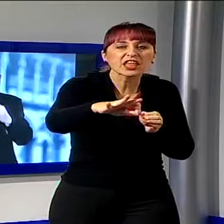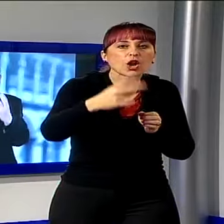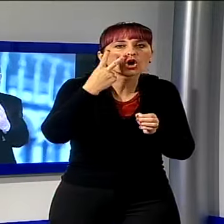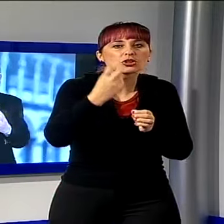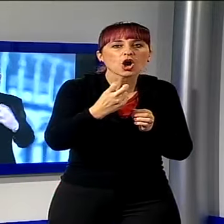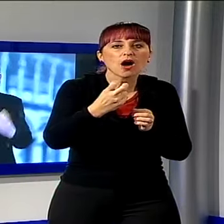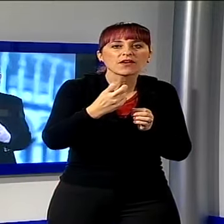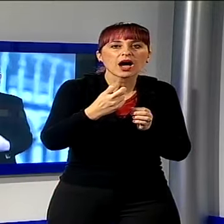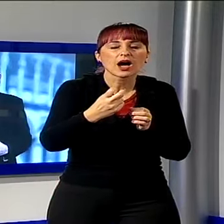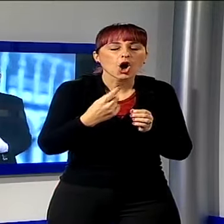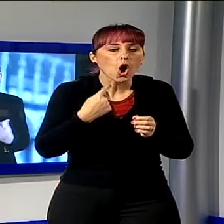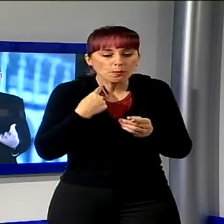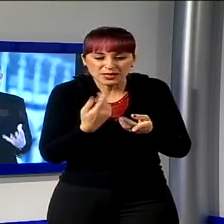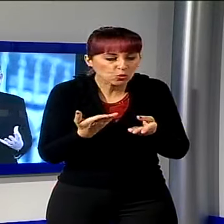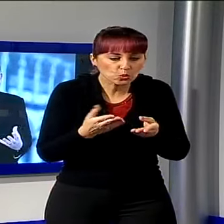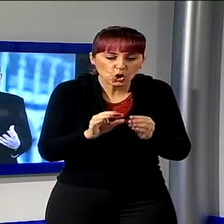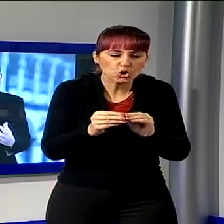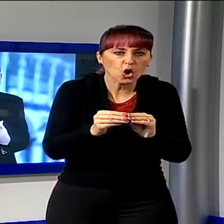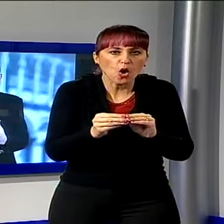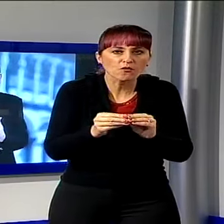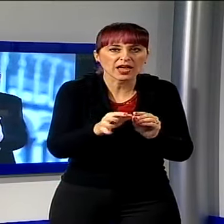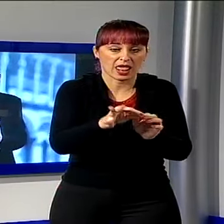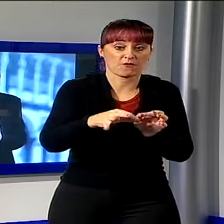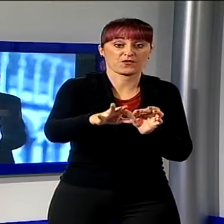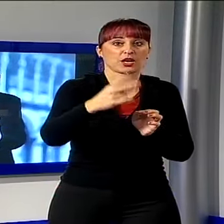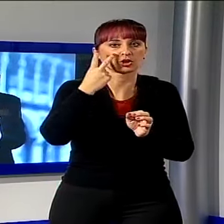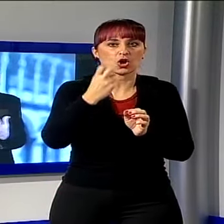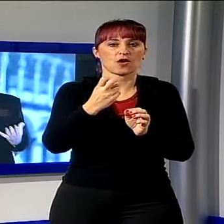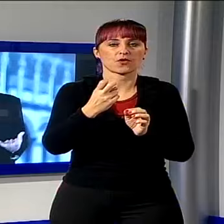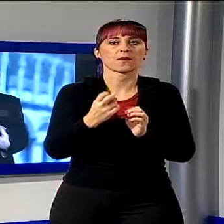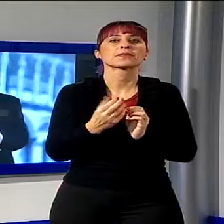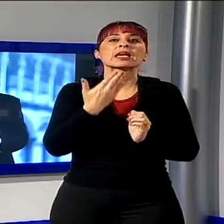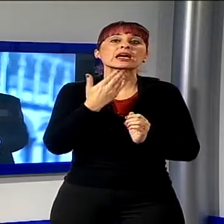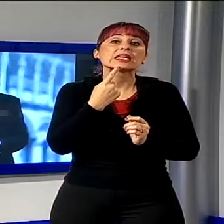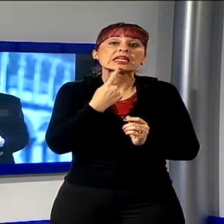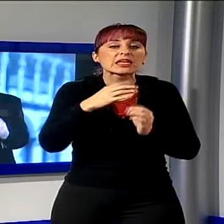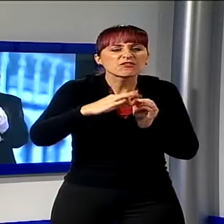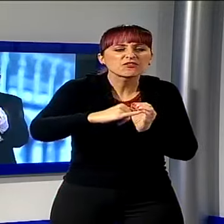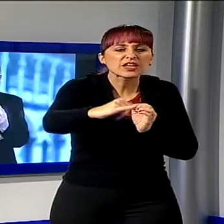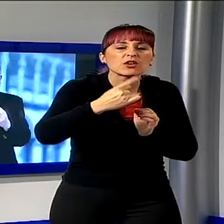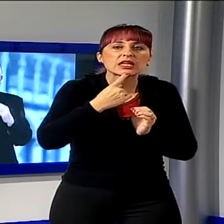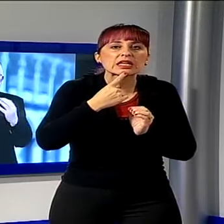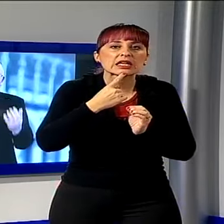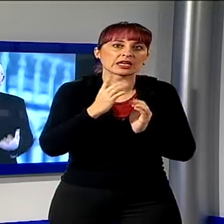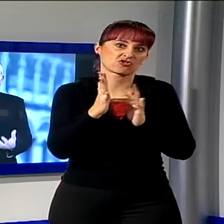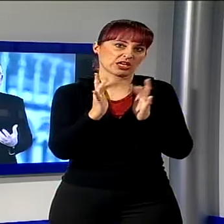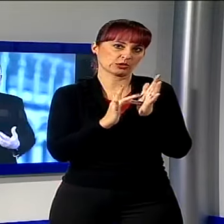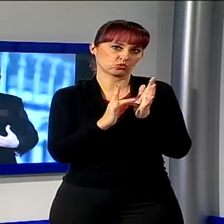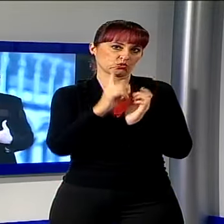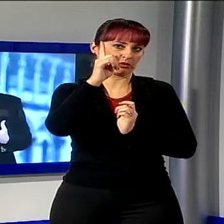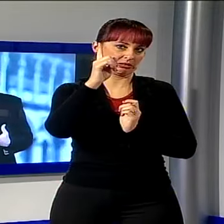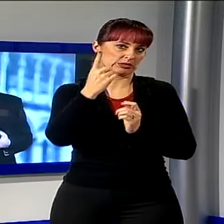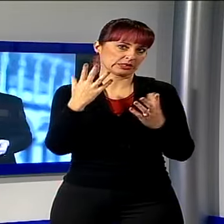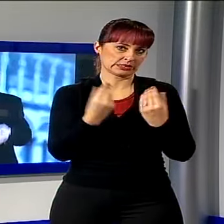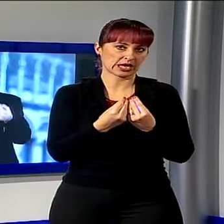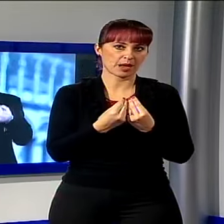filo, il bandolo della vita è il Padre Eterno, che si è fatto in Gesù parola di Dio per noi. che possiate e possiamo tutti, a